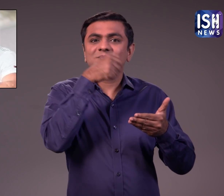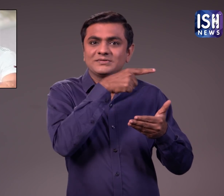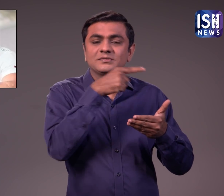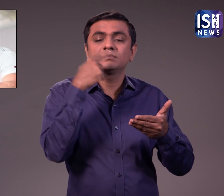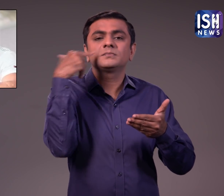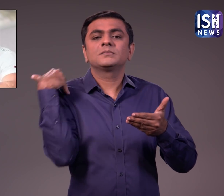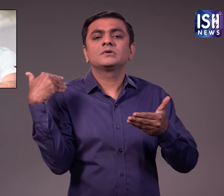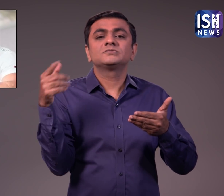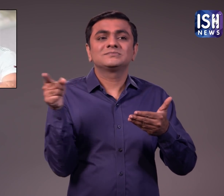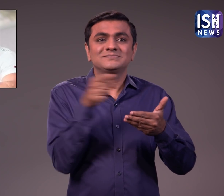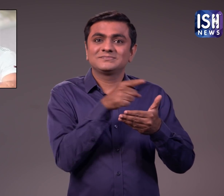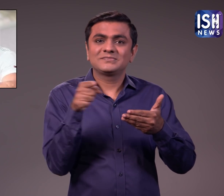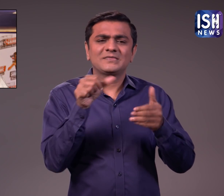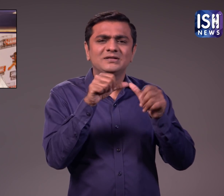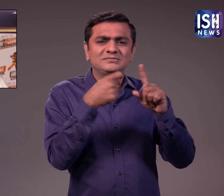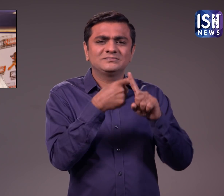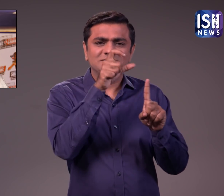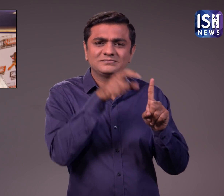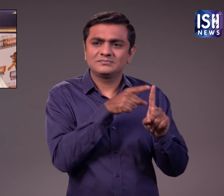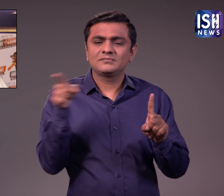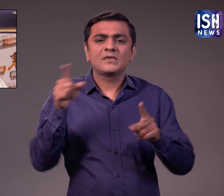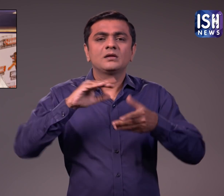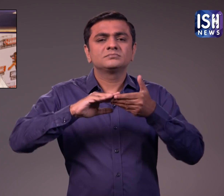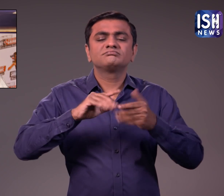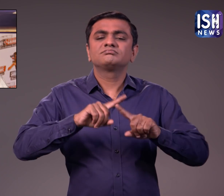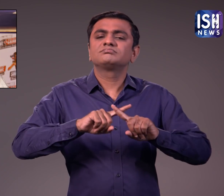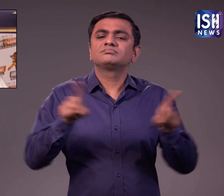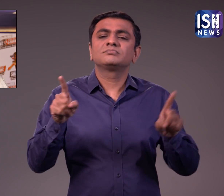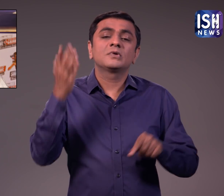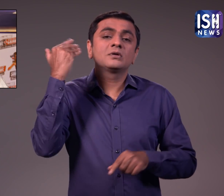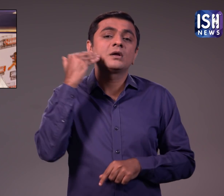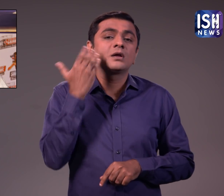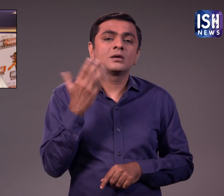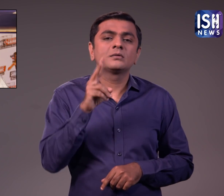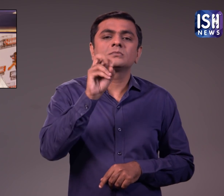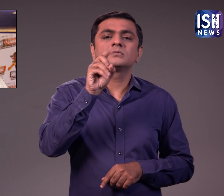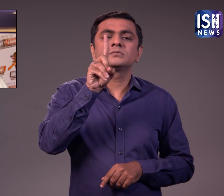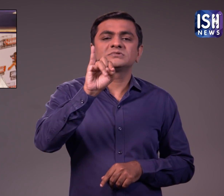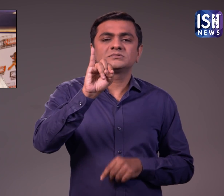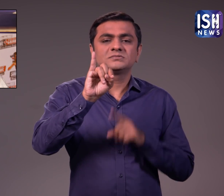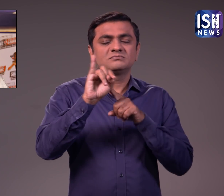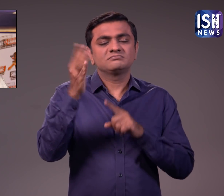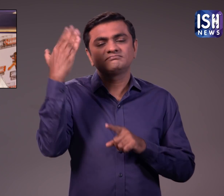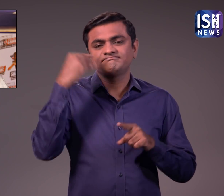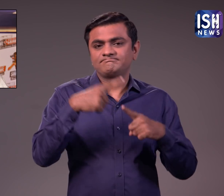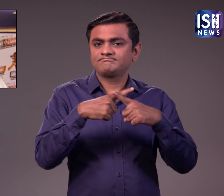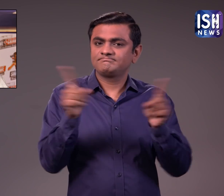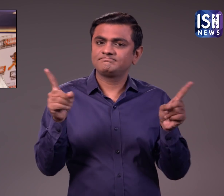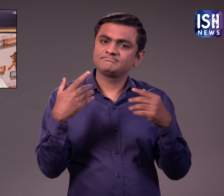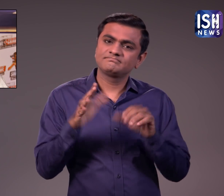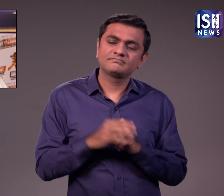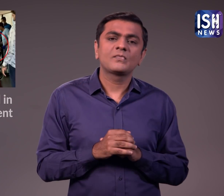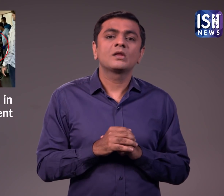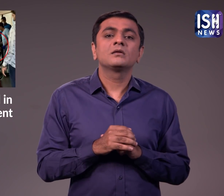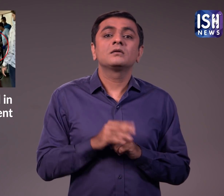भाई अर्बास खान से तलाक ले लिया था।